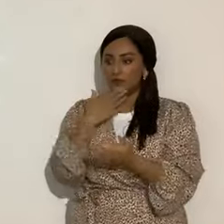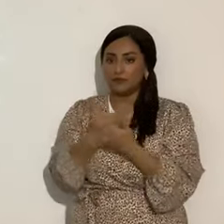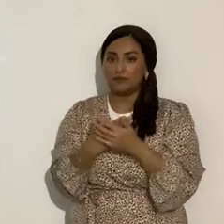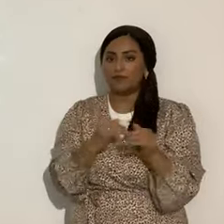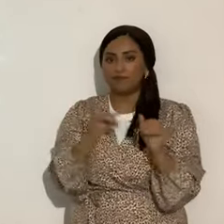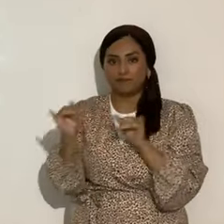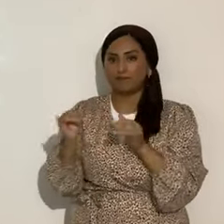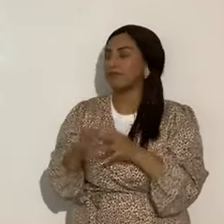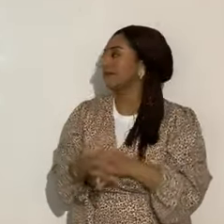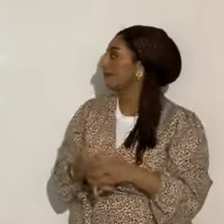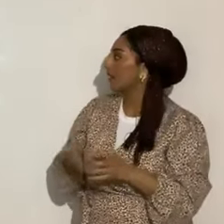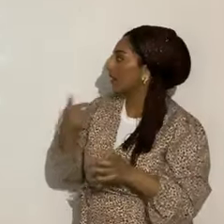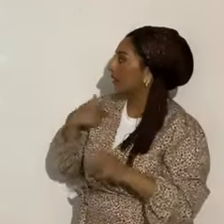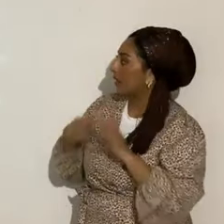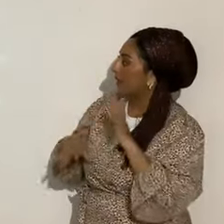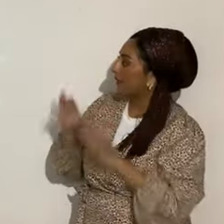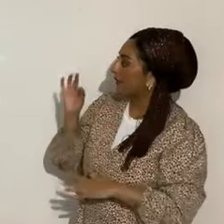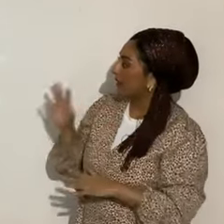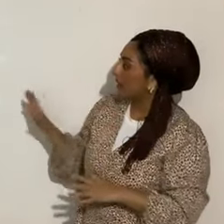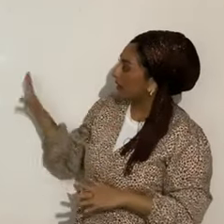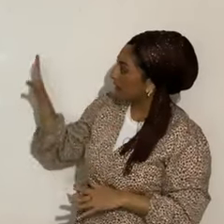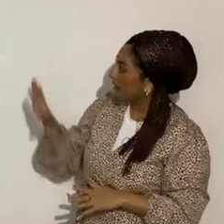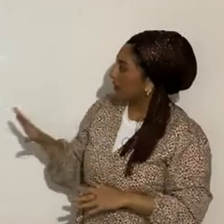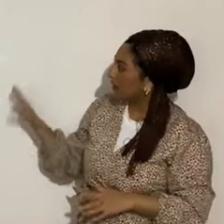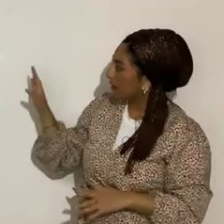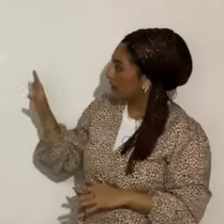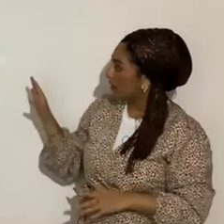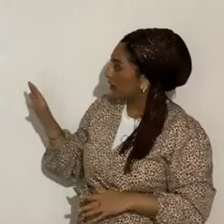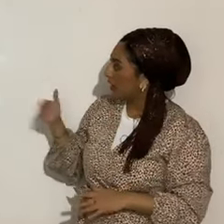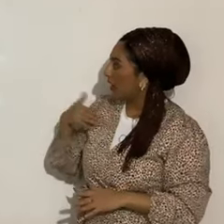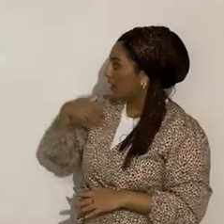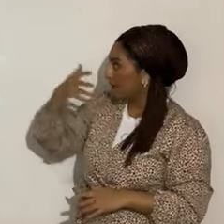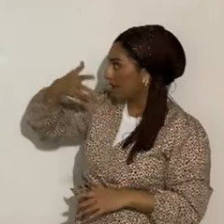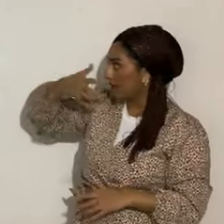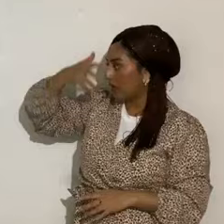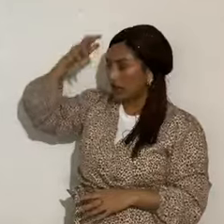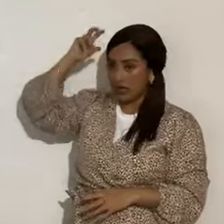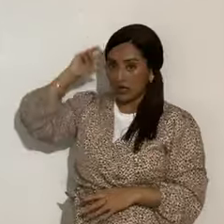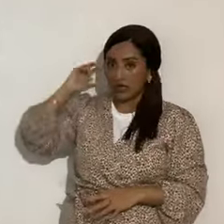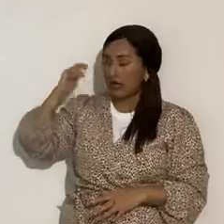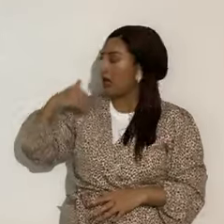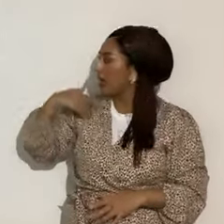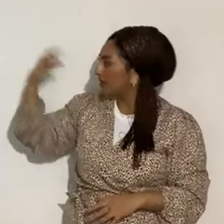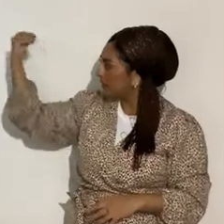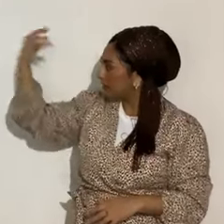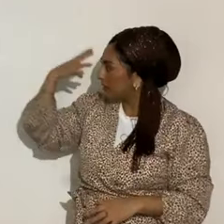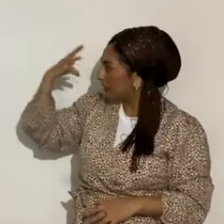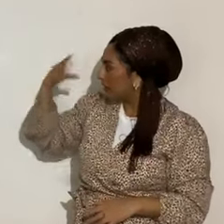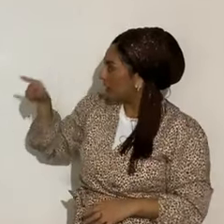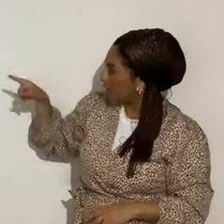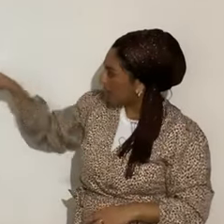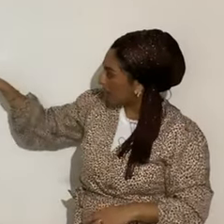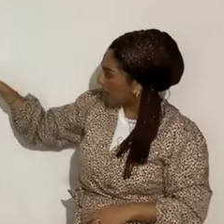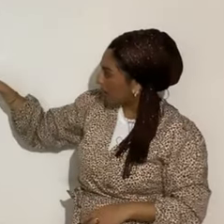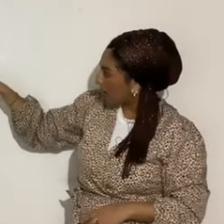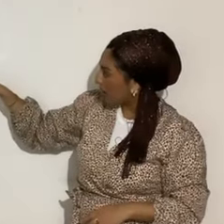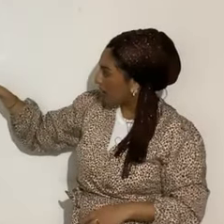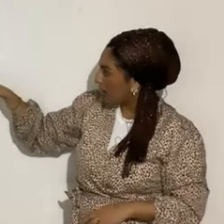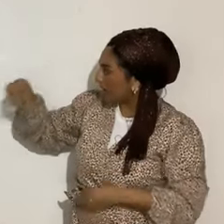Y encontramos a la constelación de Leo, el sol, ahí exactamente, en el león,